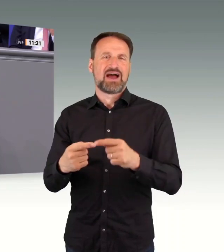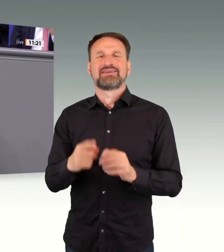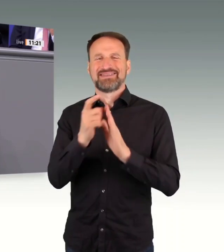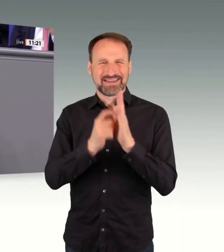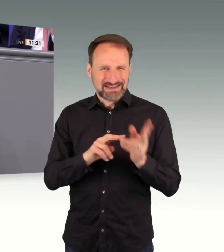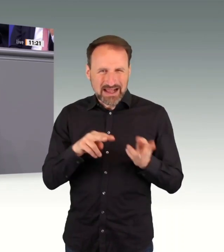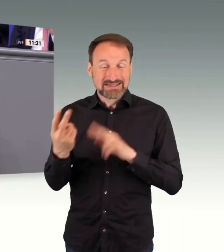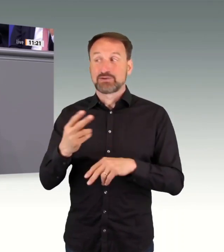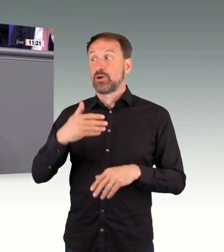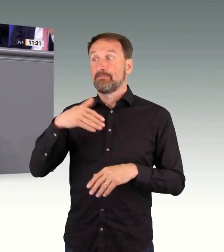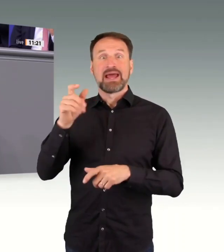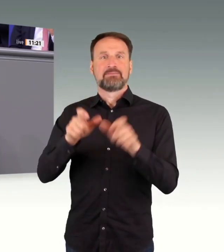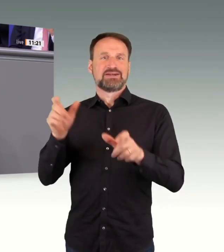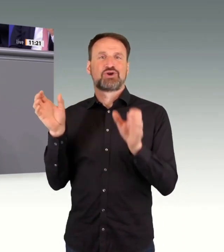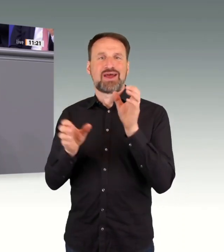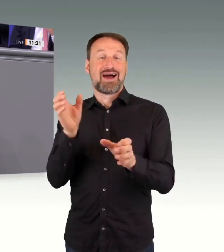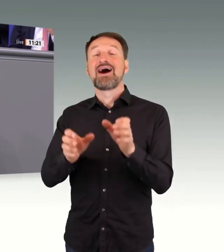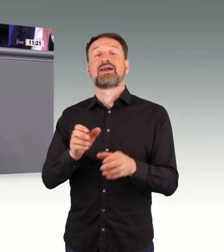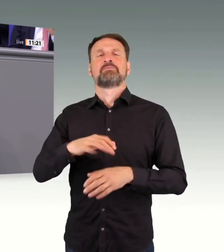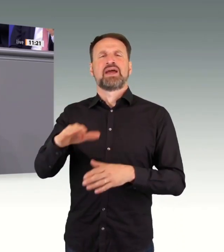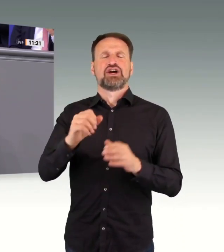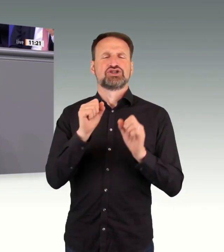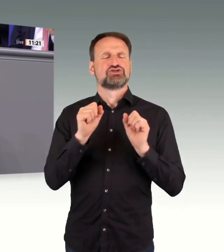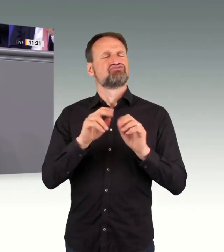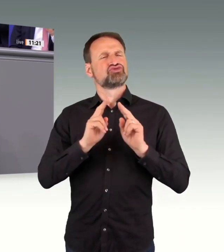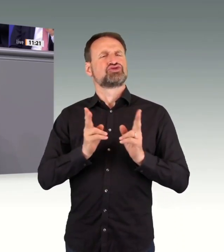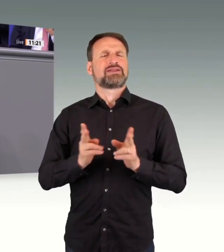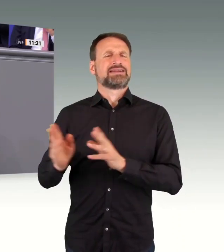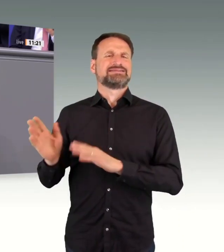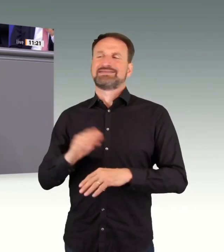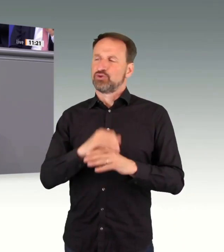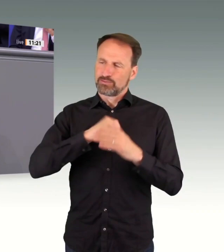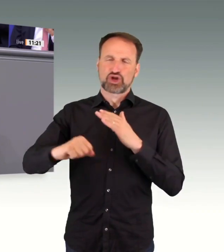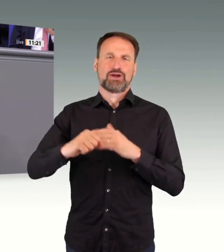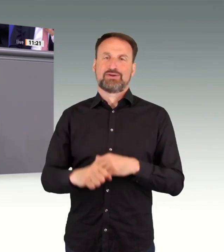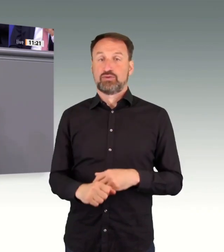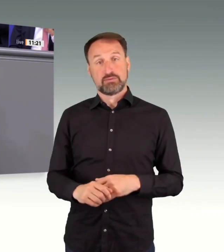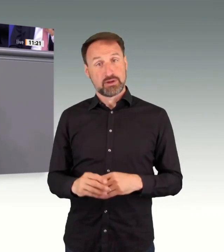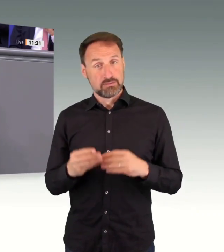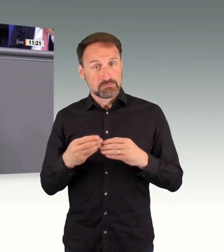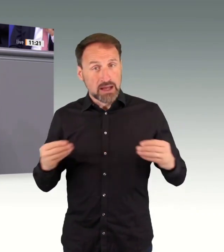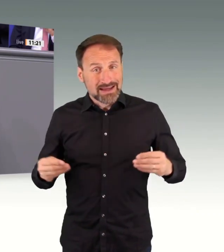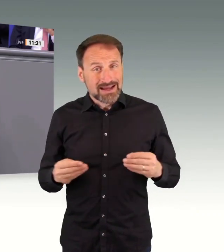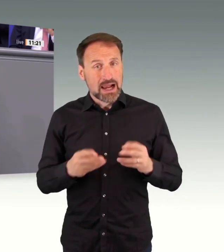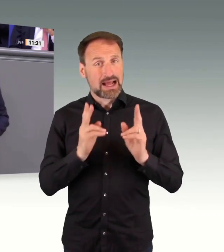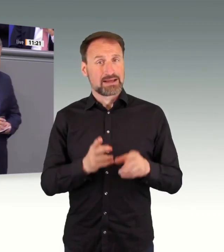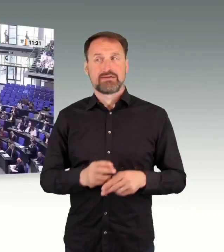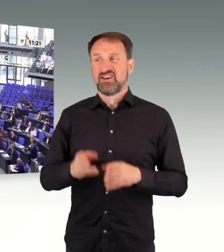Standardisierung und Beschleunigung, aber nicht auf das Schleifen von materiellem Fach- und Umweltrecht. Vielen Dank.